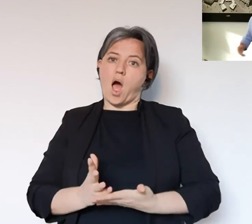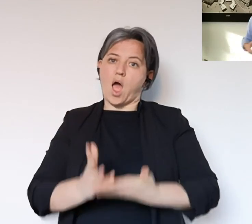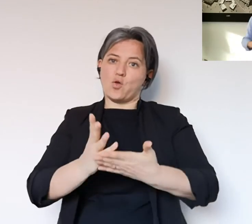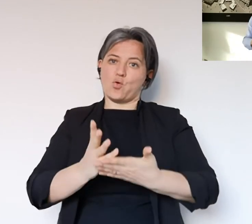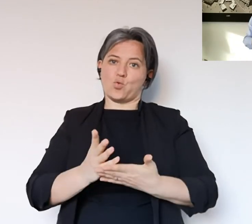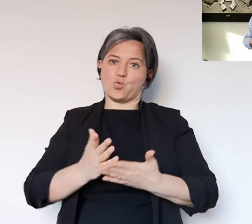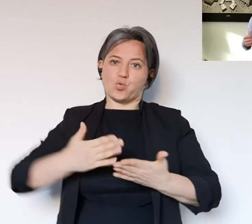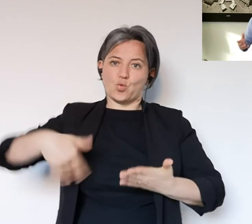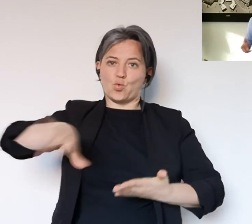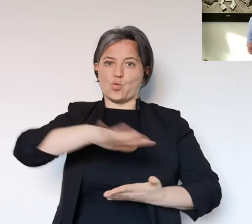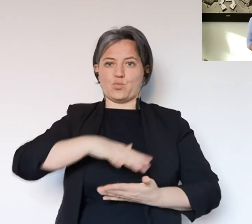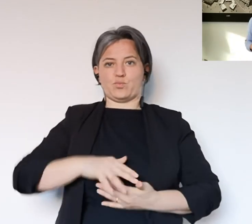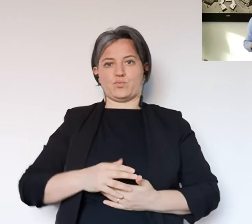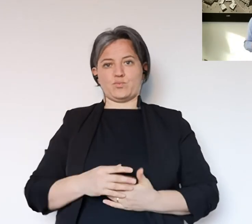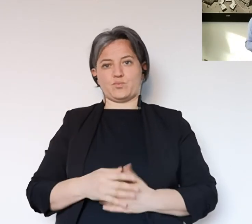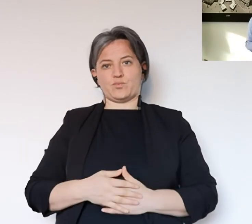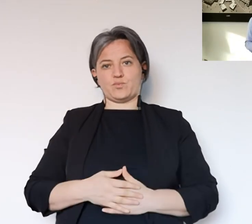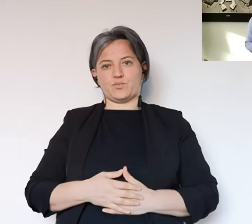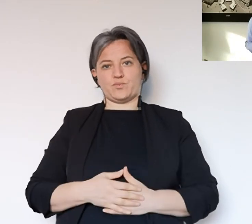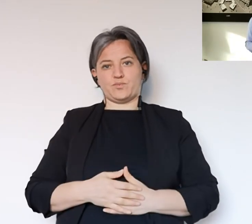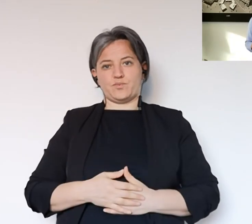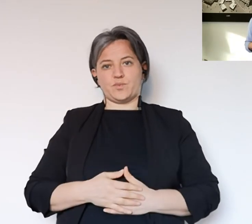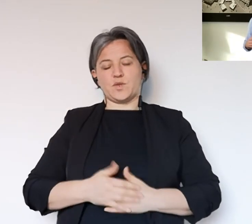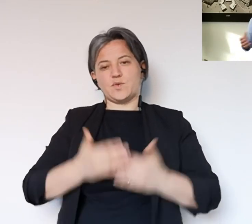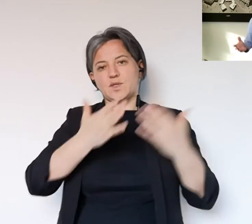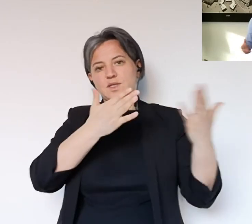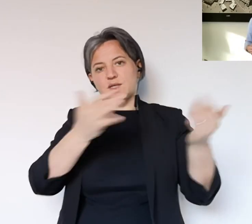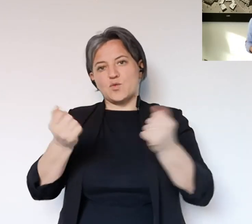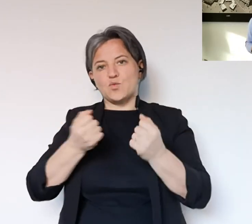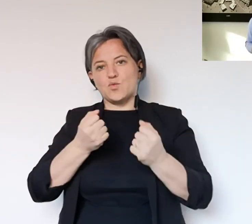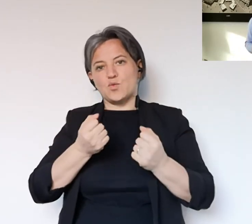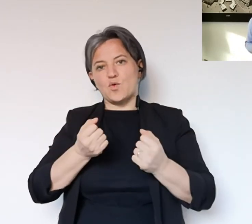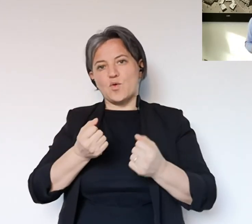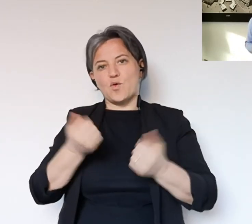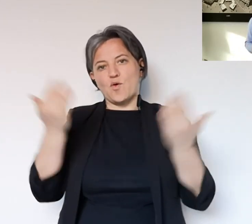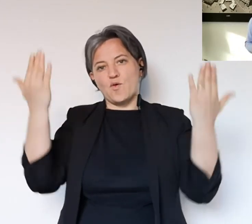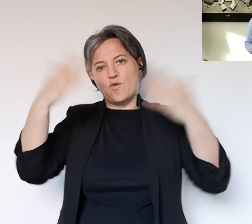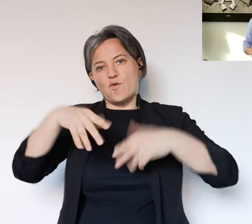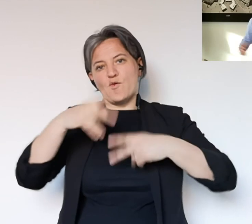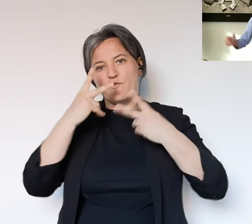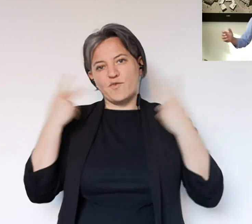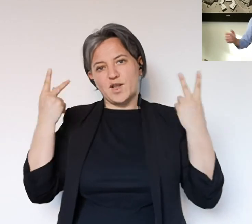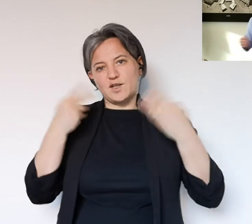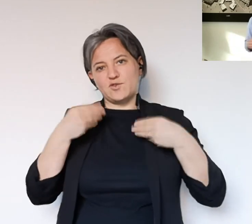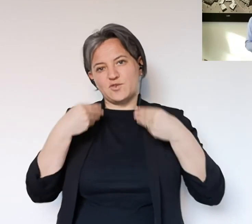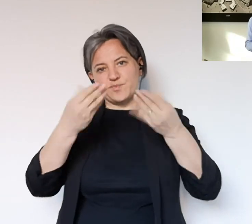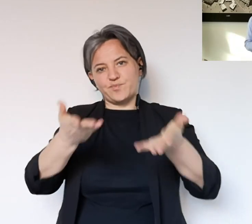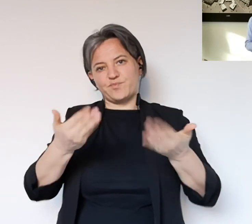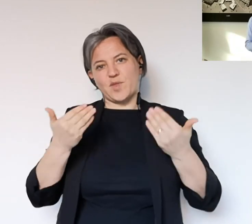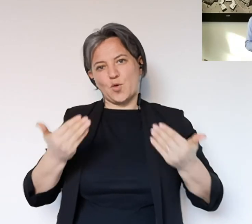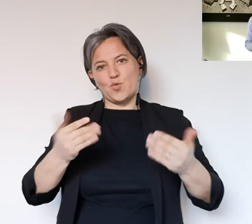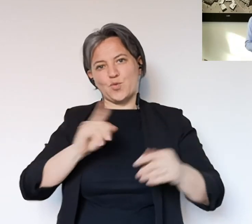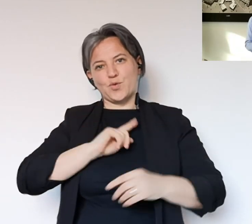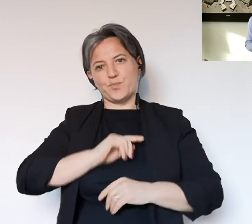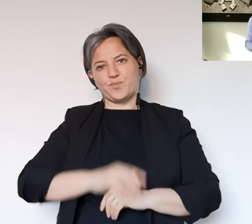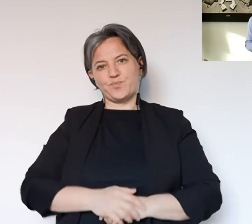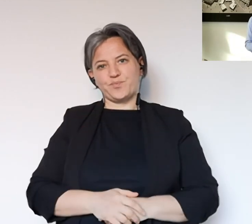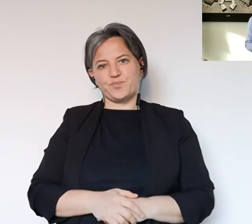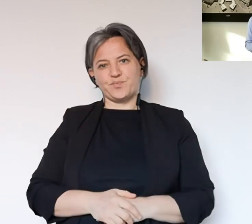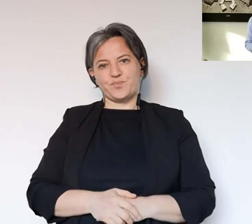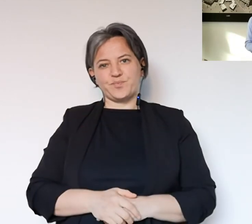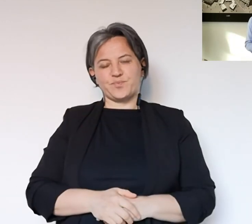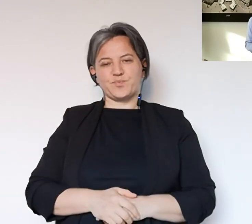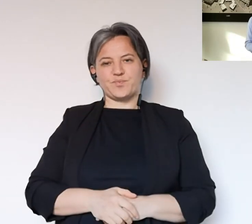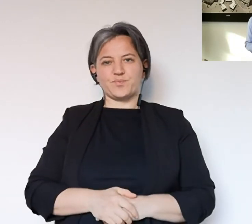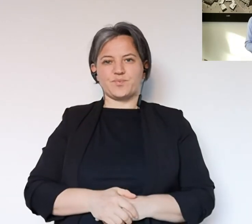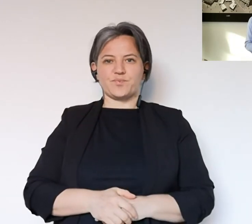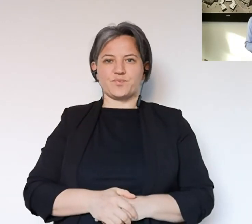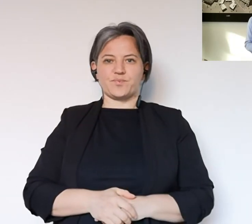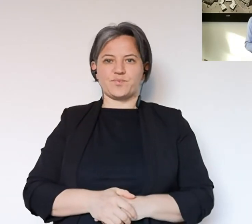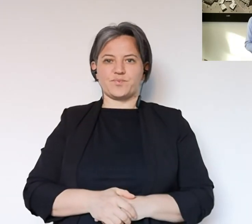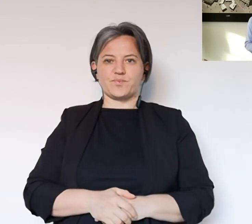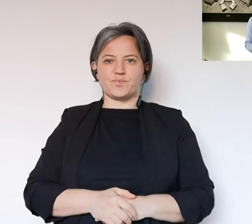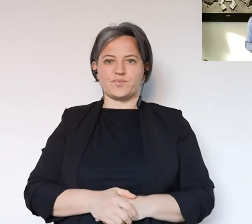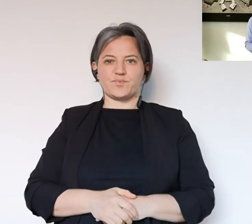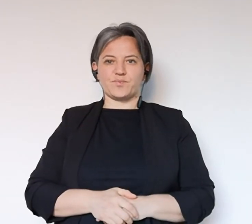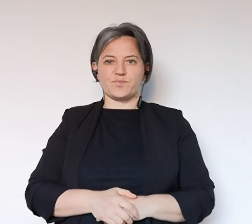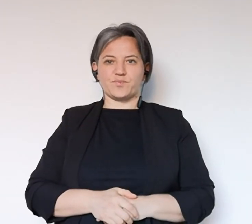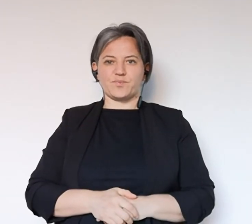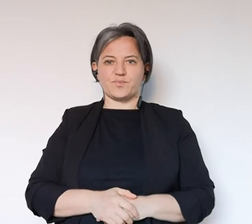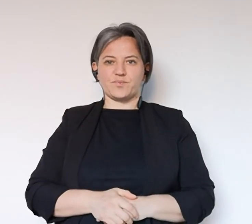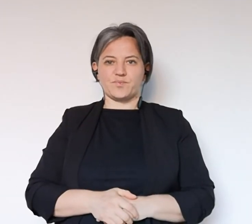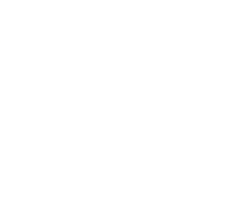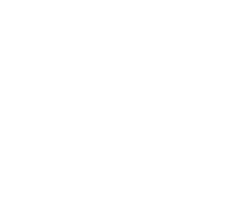dell'ente locale per quelle che sono le dimensioni dell'aiuto che può dare l'ente locale stesso. Io vi saluto e vi auguro una felice serata.